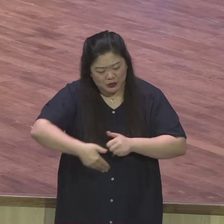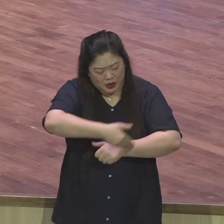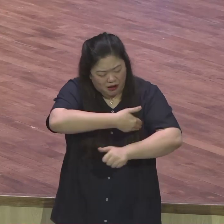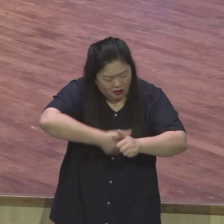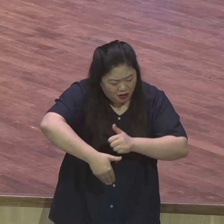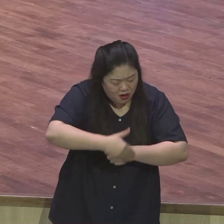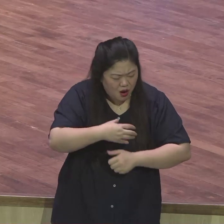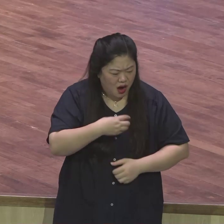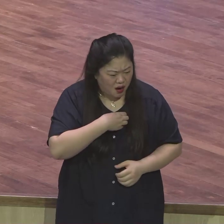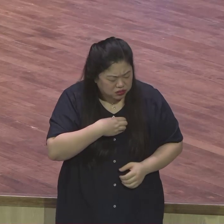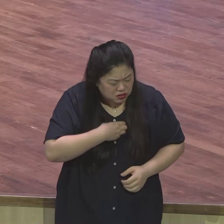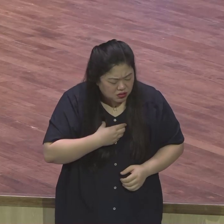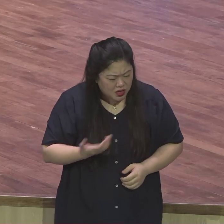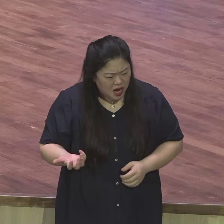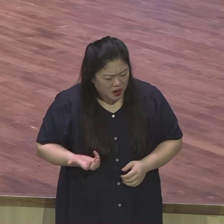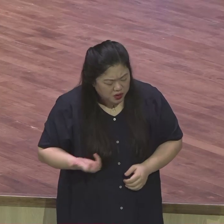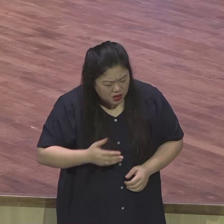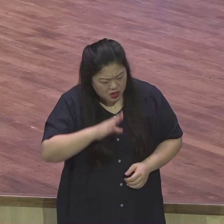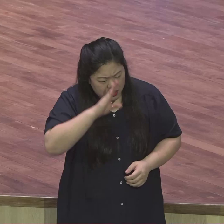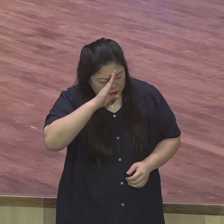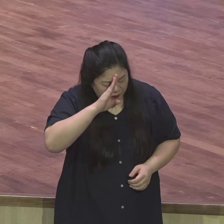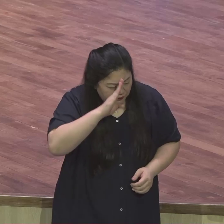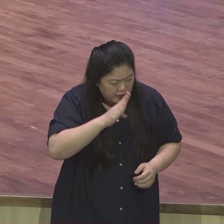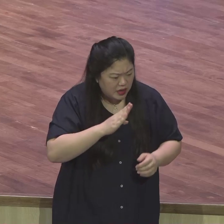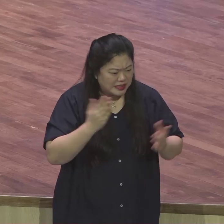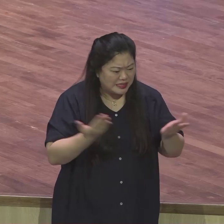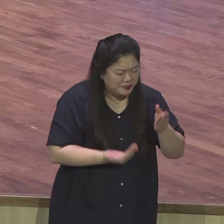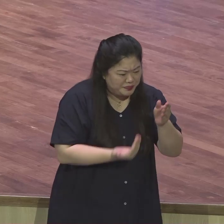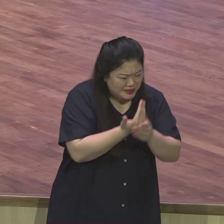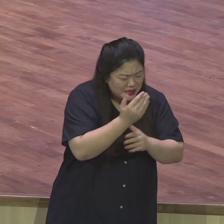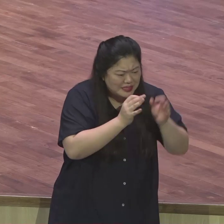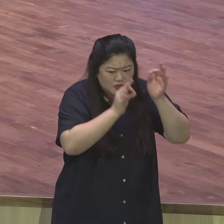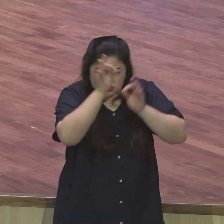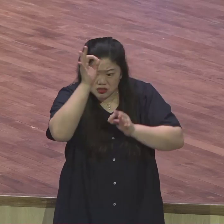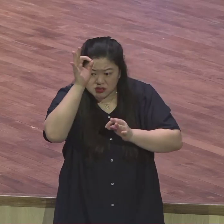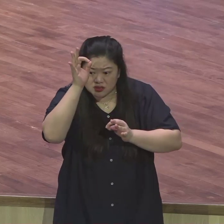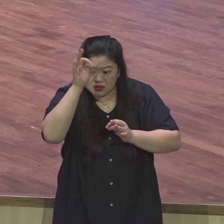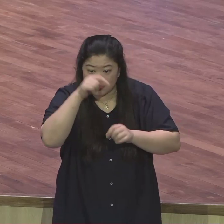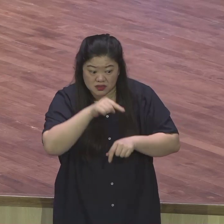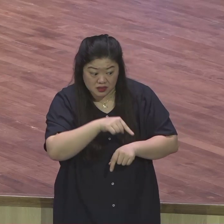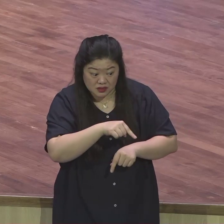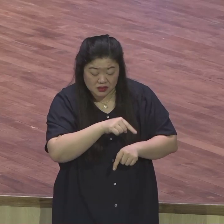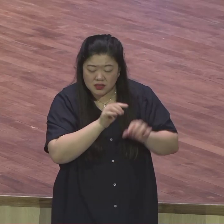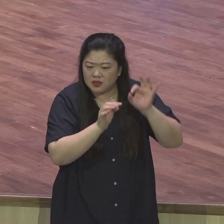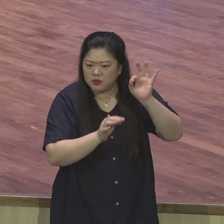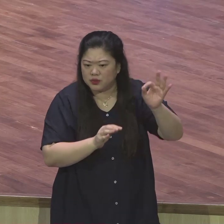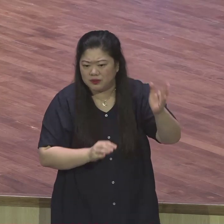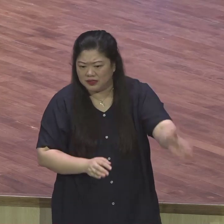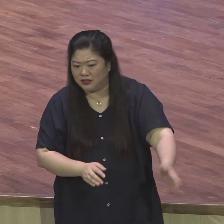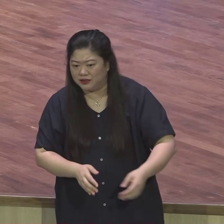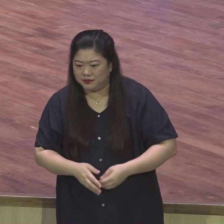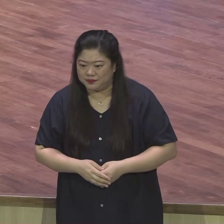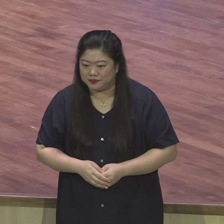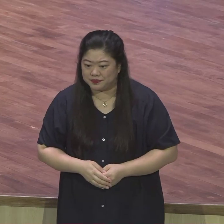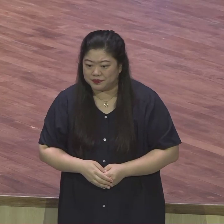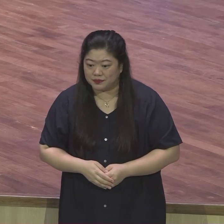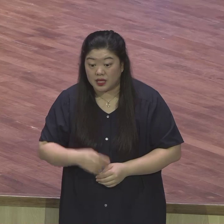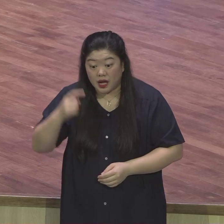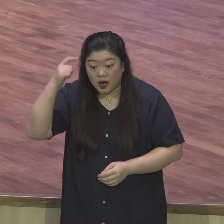속지 않으면 돼요. 속지 마세요. 여러분의 마음과 생각과 시선은요. 어디를 향해야 되느냐. 하나님의 큰